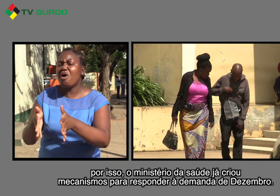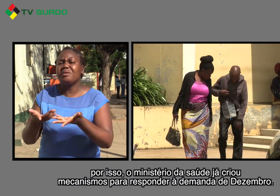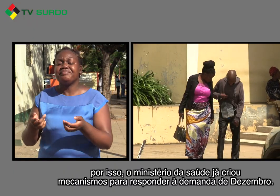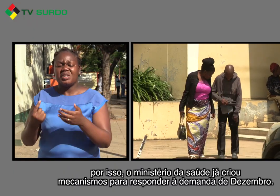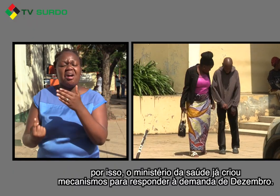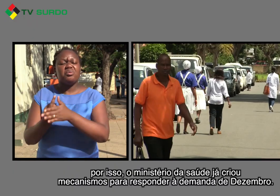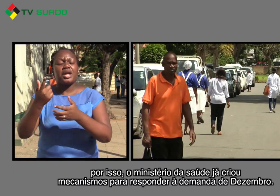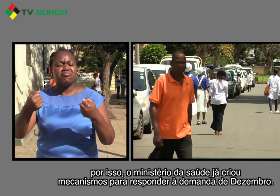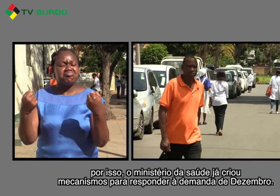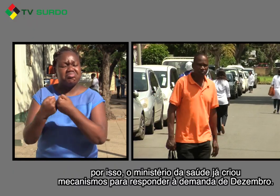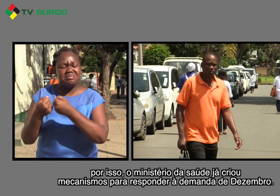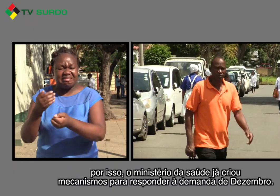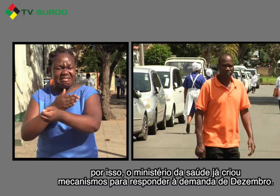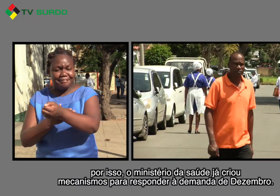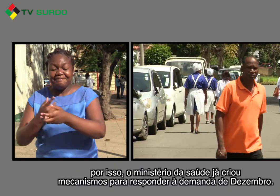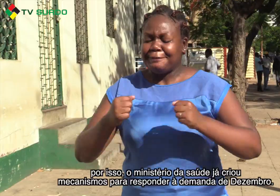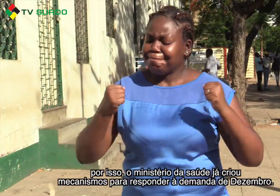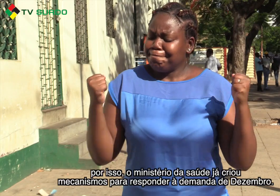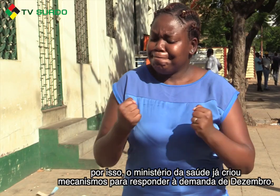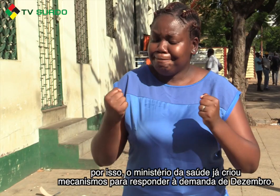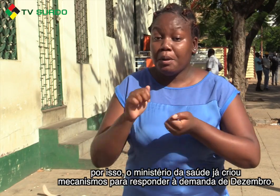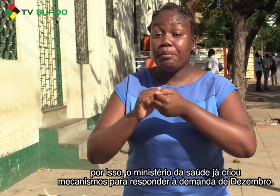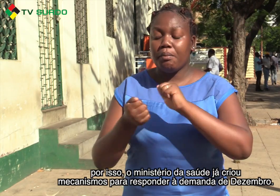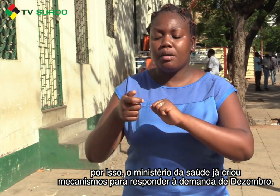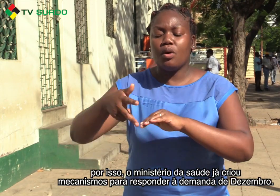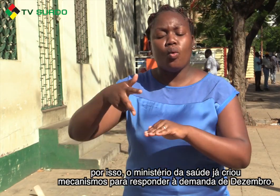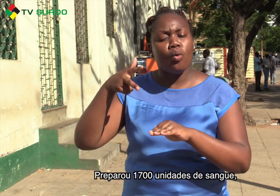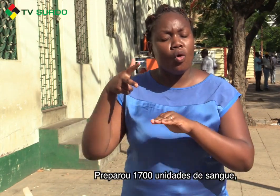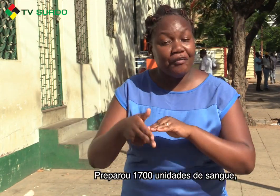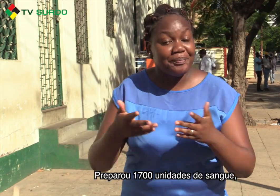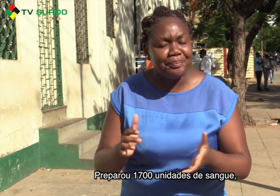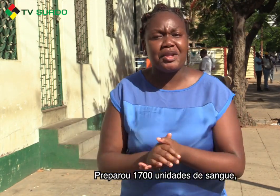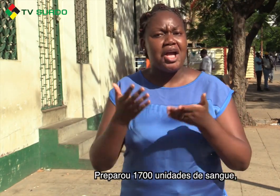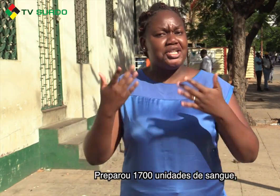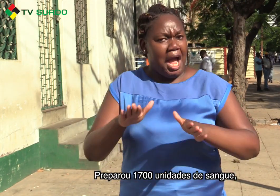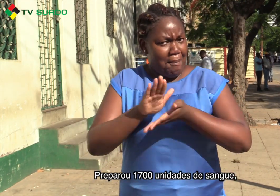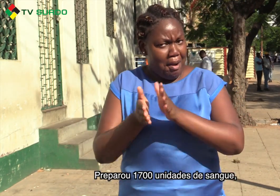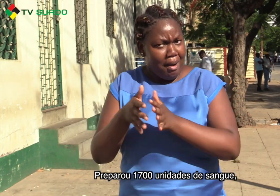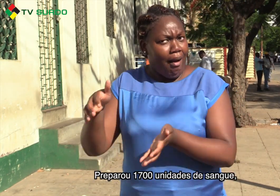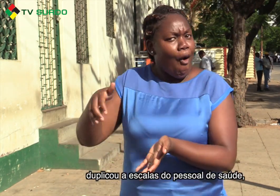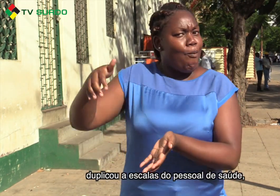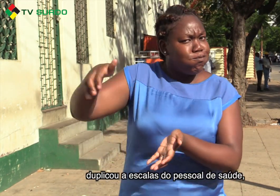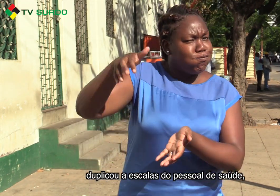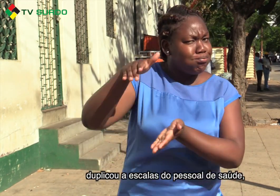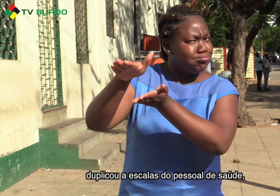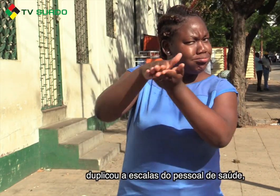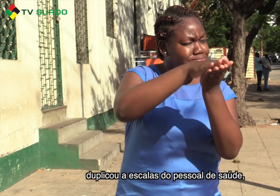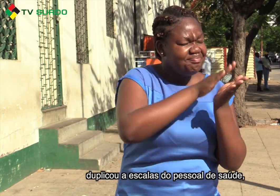mecanismos para responder à demanda de dezembro. Preparou 1.700 unidades de sangue, duplicou as escalas do